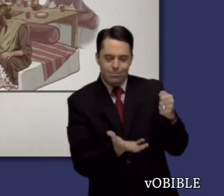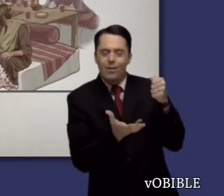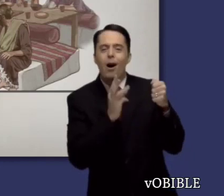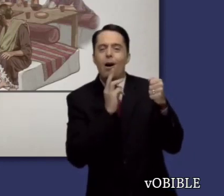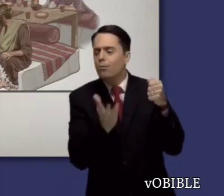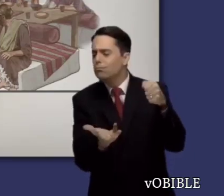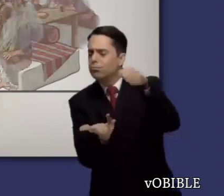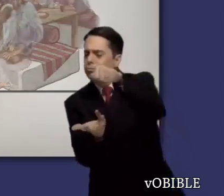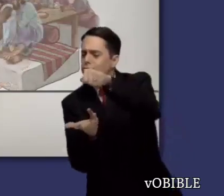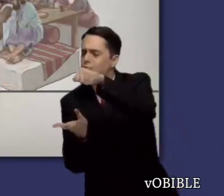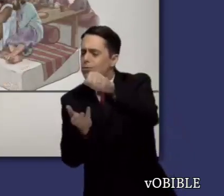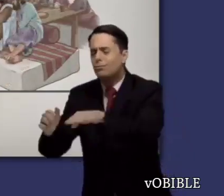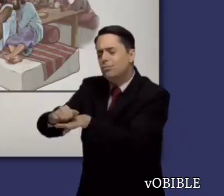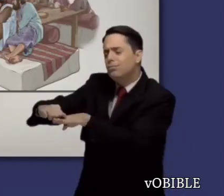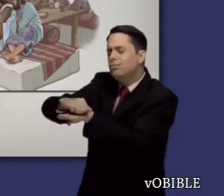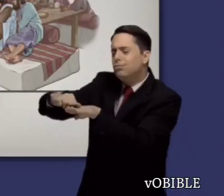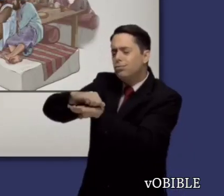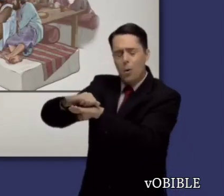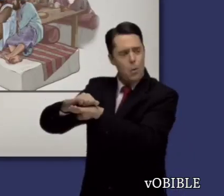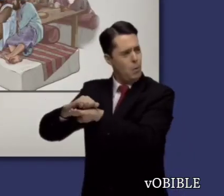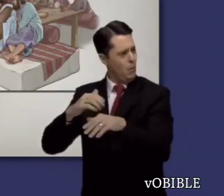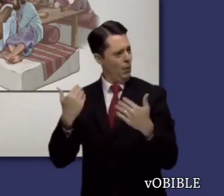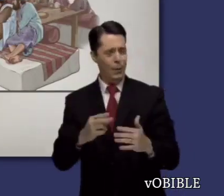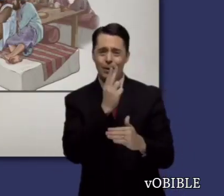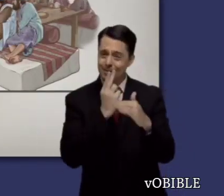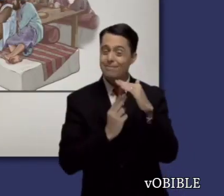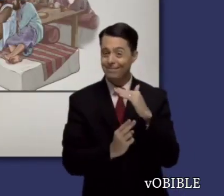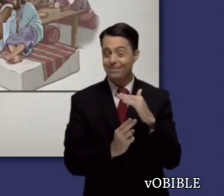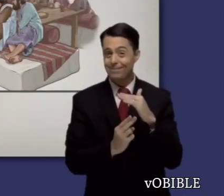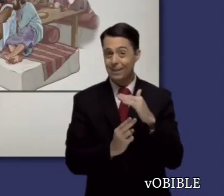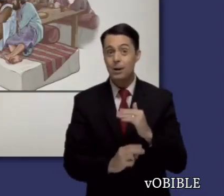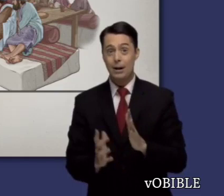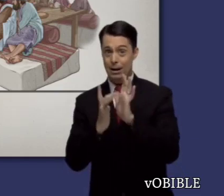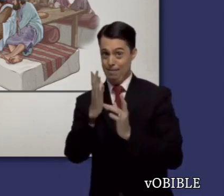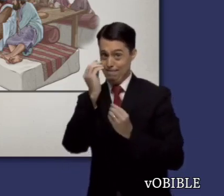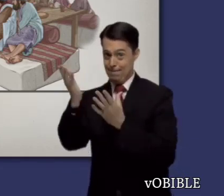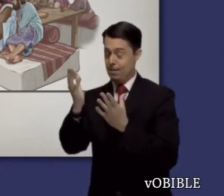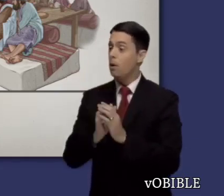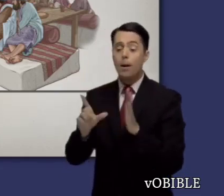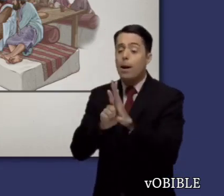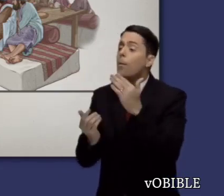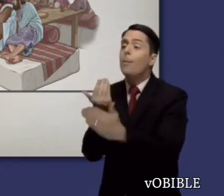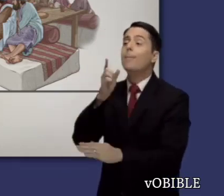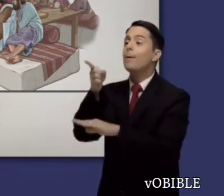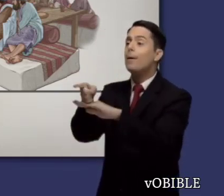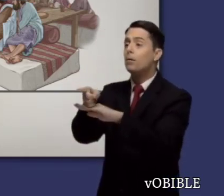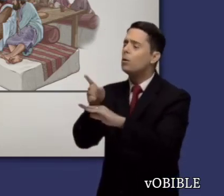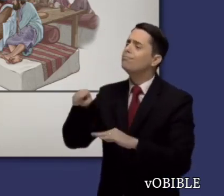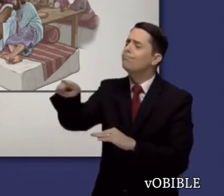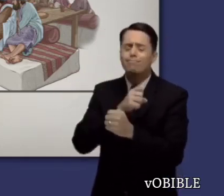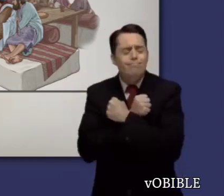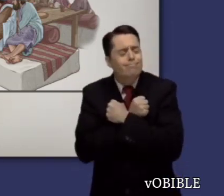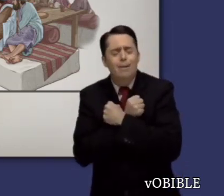sirvientes. Más tarde, esa misma noche, Jesús les dice, les doy un nuevo mandamiento, que se amen